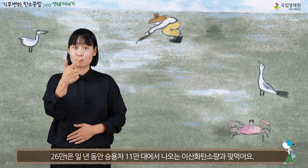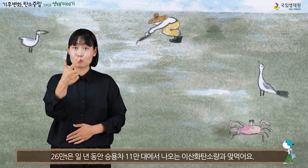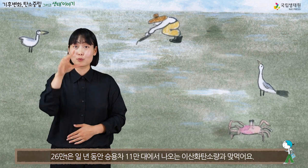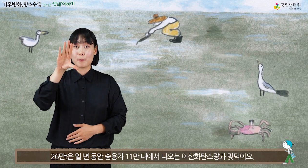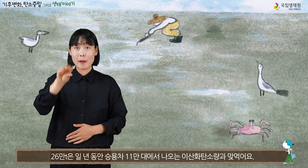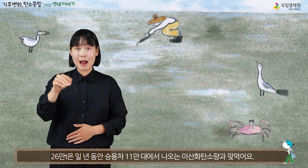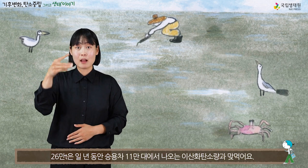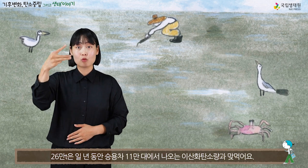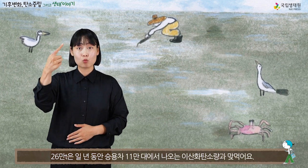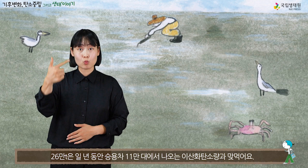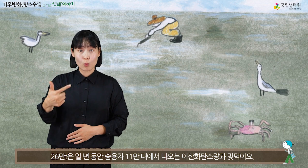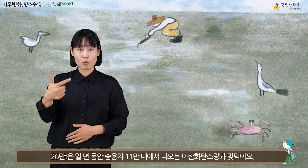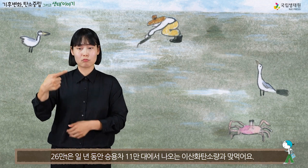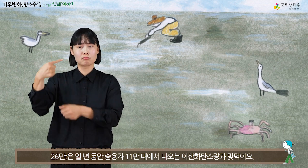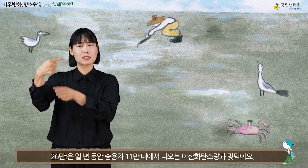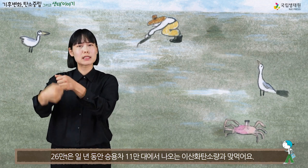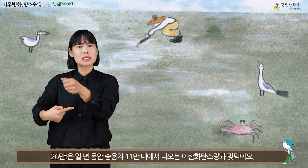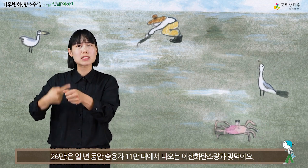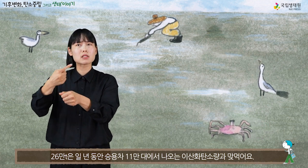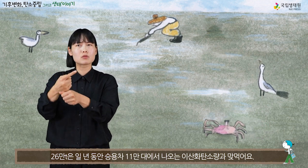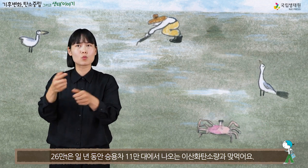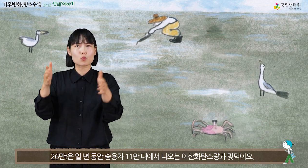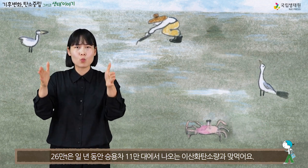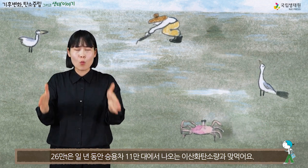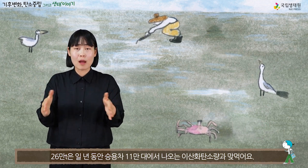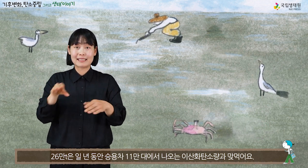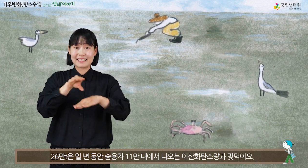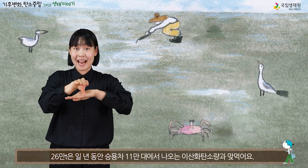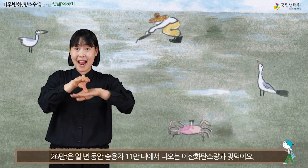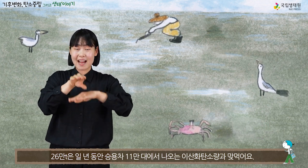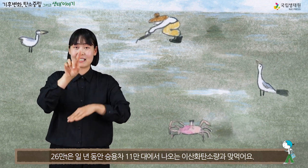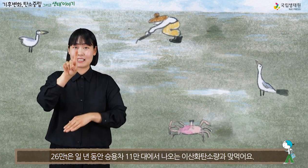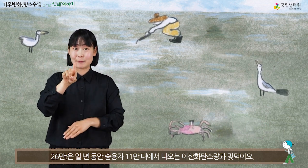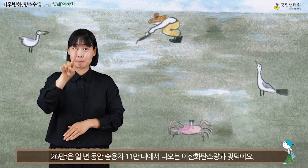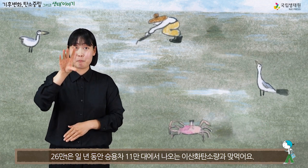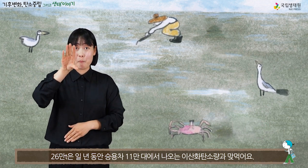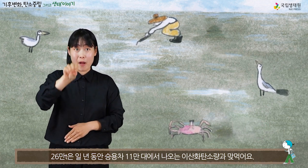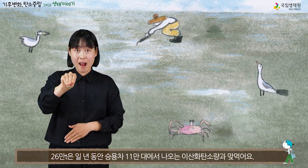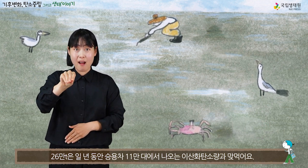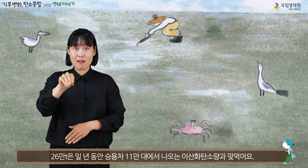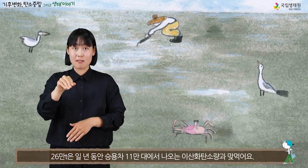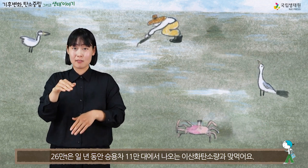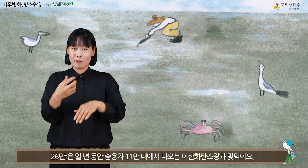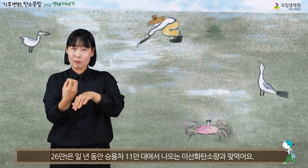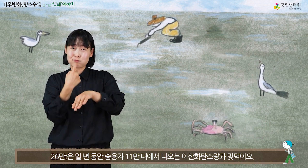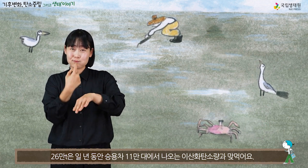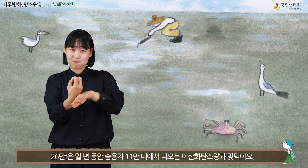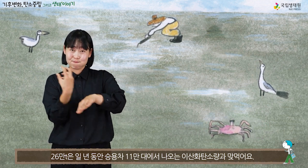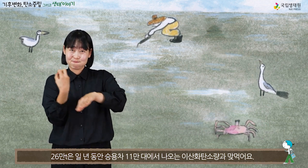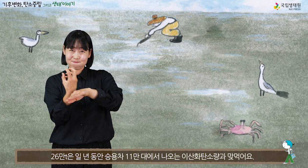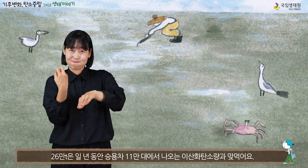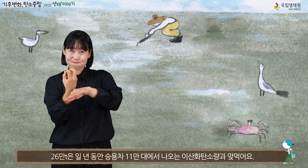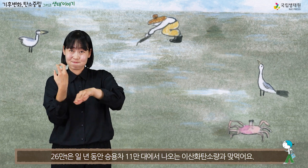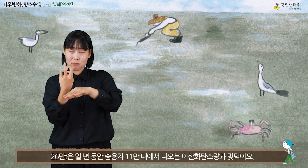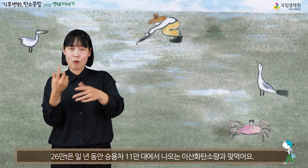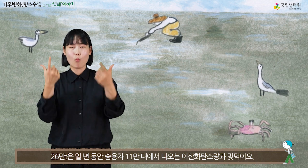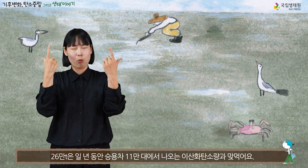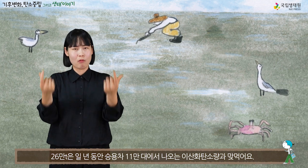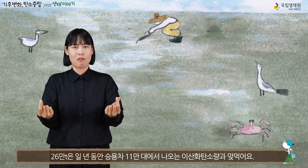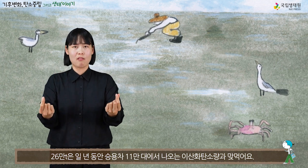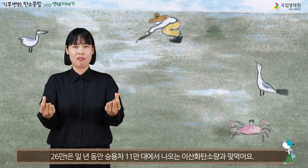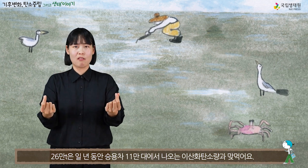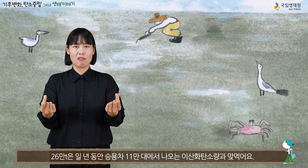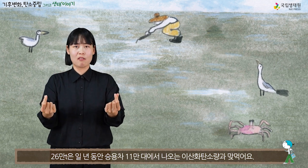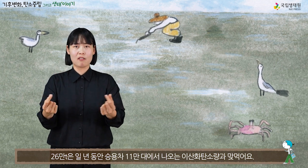26만 톤은 1년 동안 승용차 11만대에서 나오는 이산화탄소량과 맞먹어요.